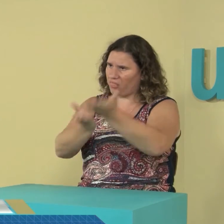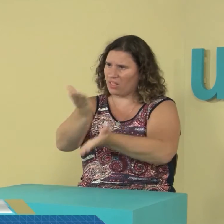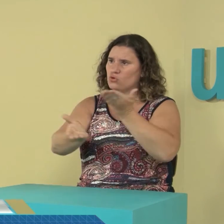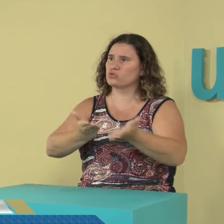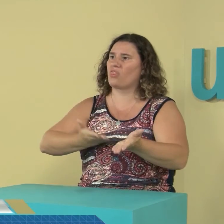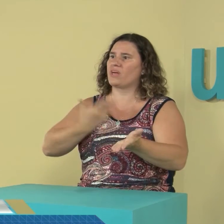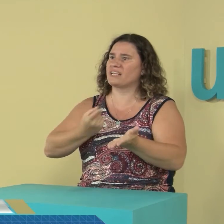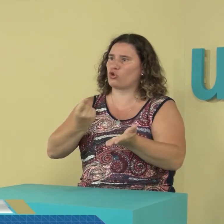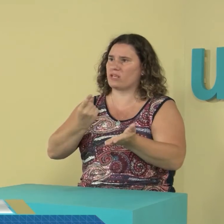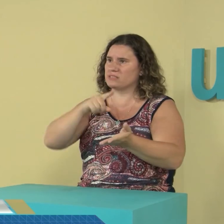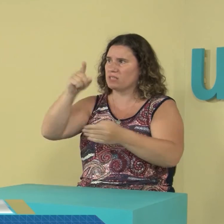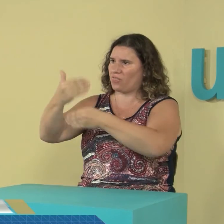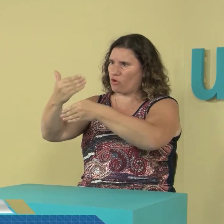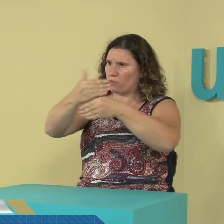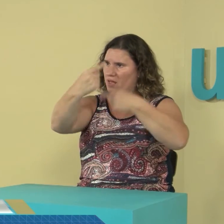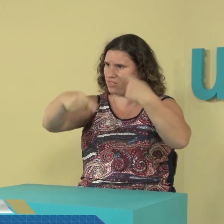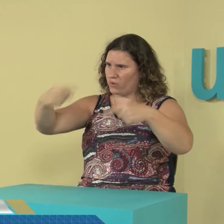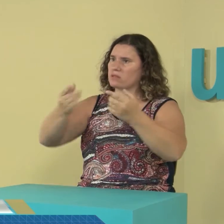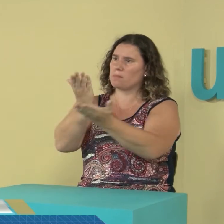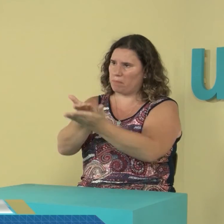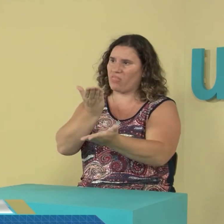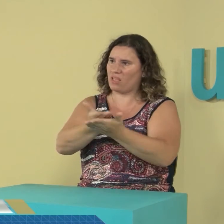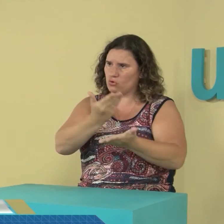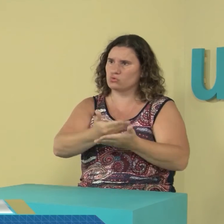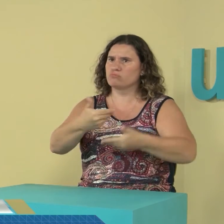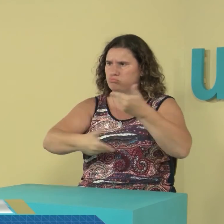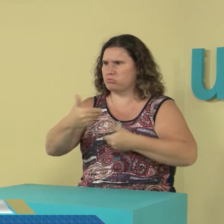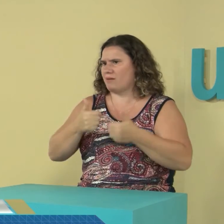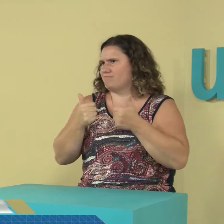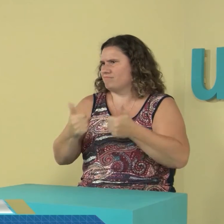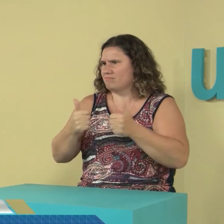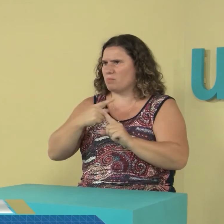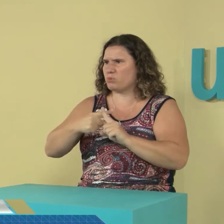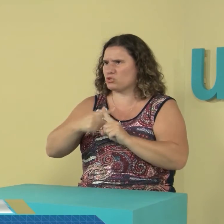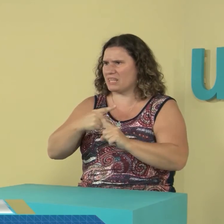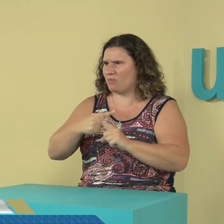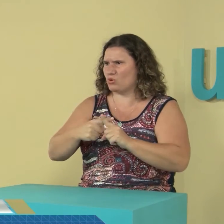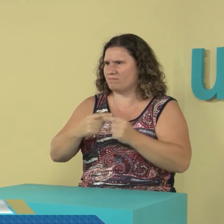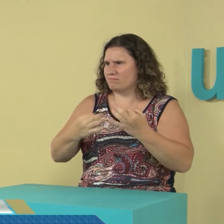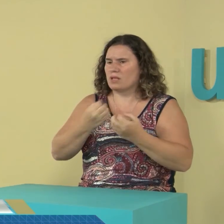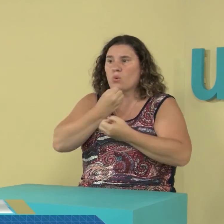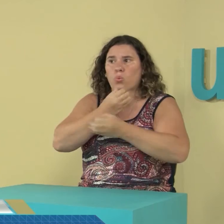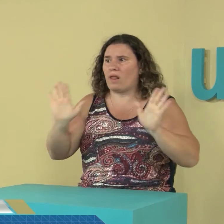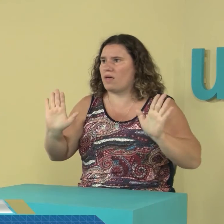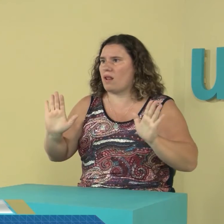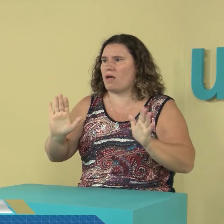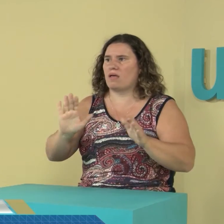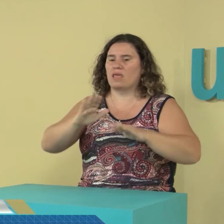queremos que haya más y hacemos pedido a distintas obras, distintos directores, para ver si podemos seguir trabajando en